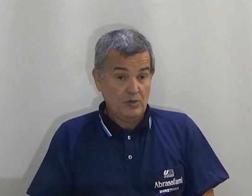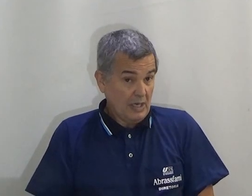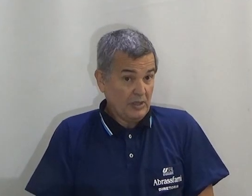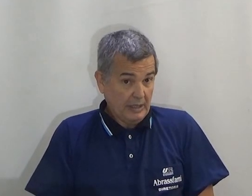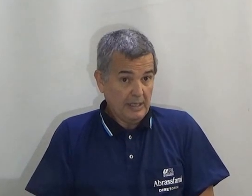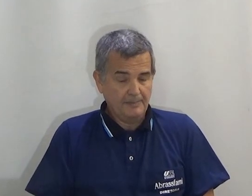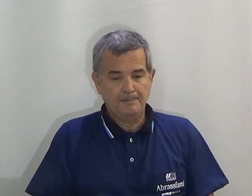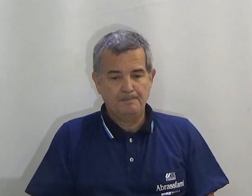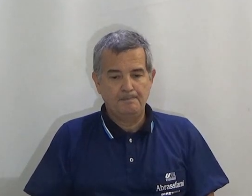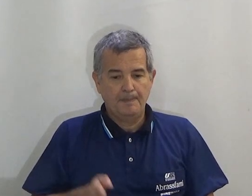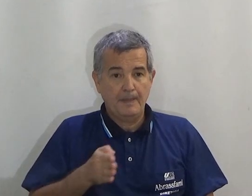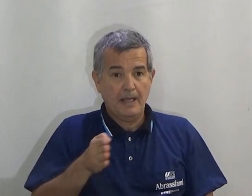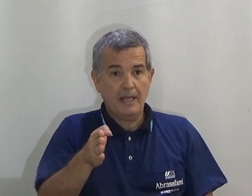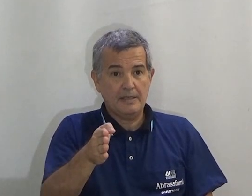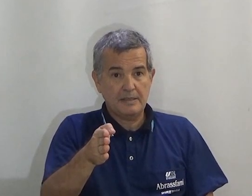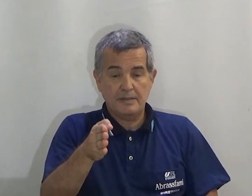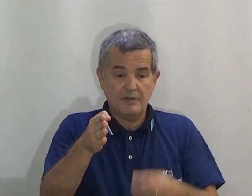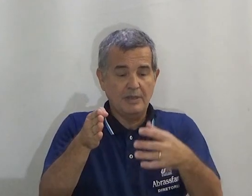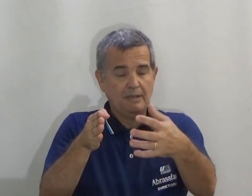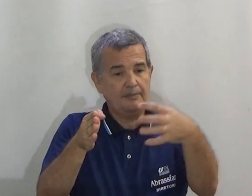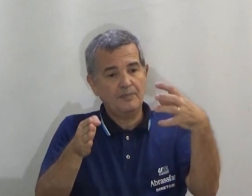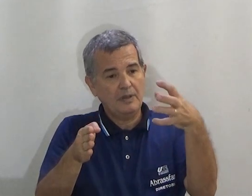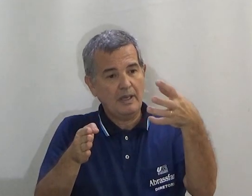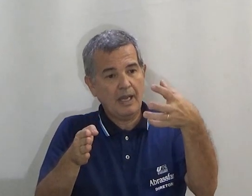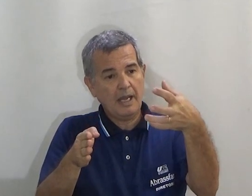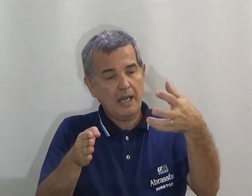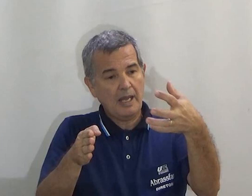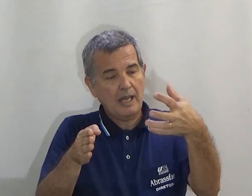O sinal de trem. É esse. Vamos lá.